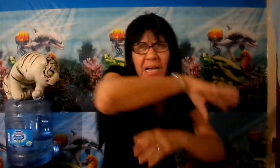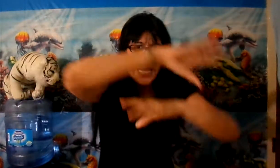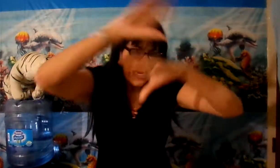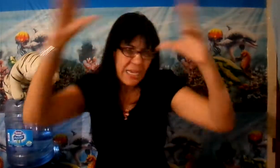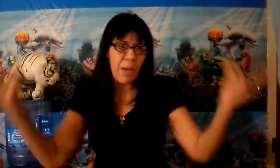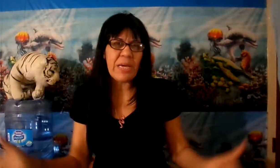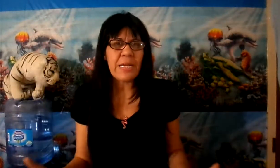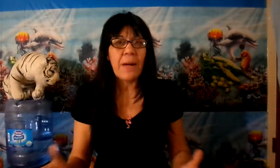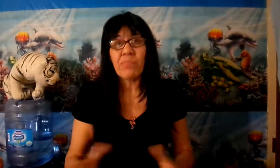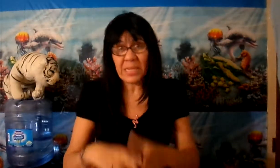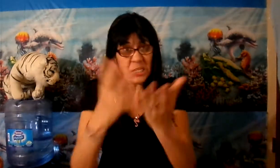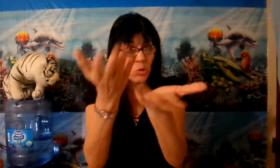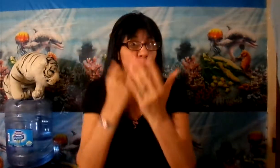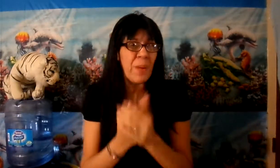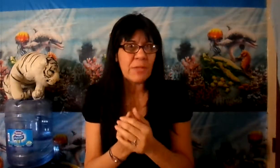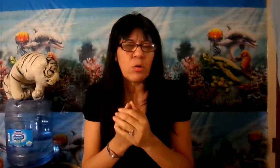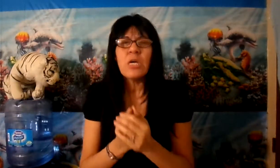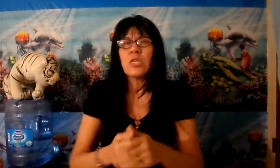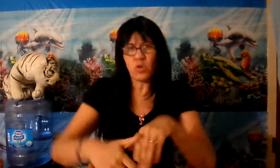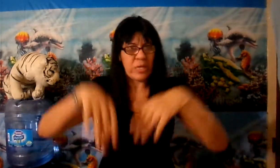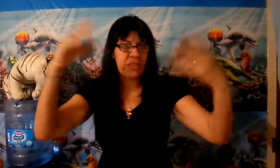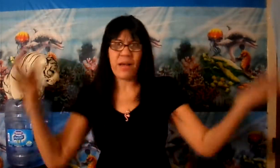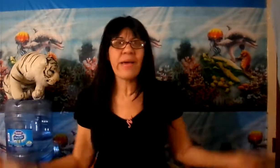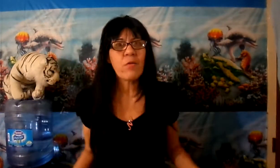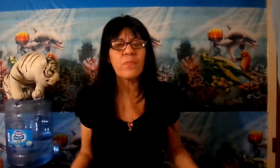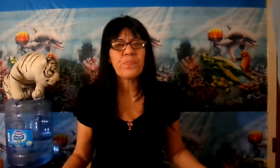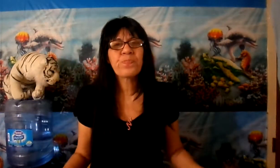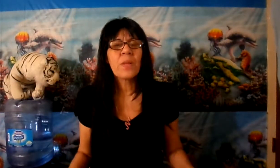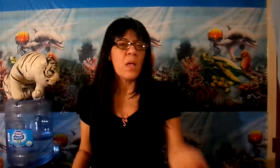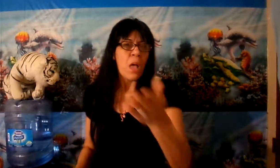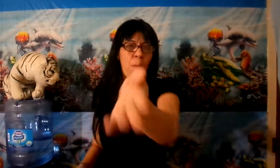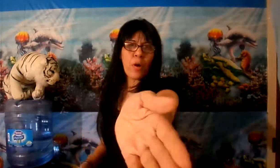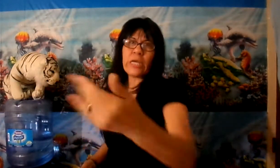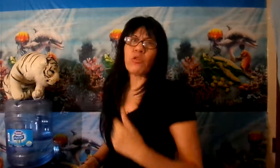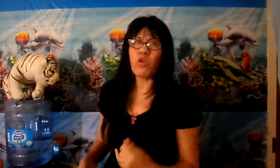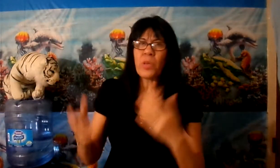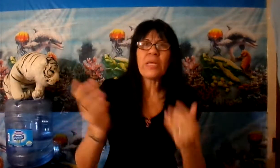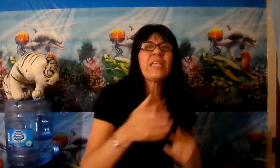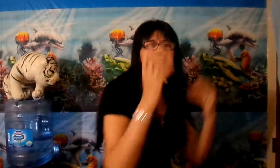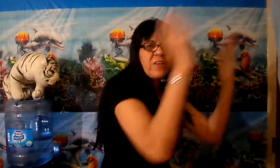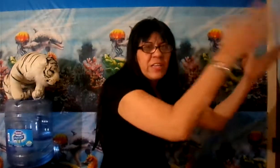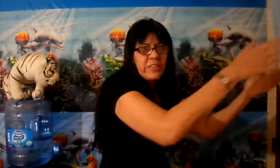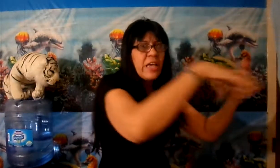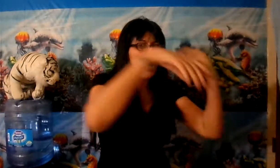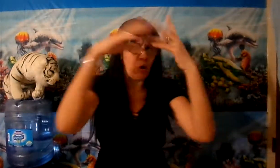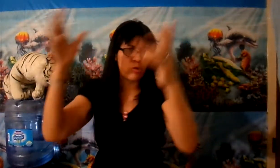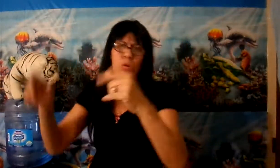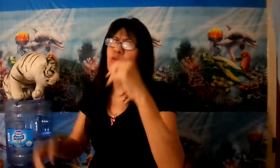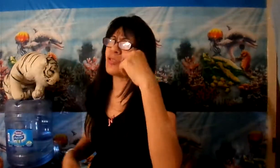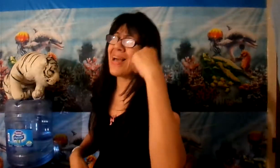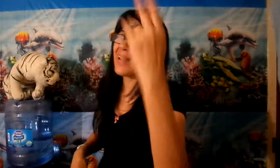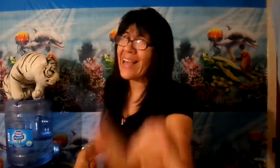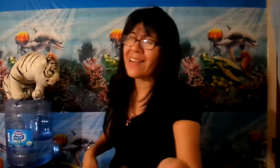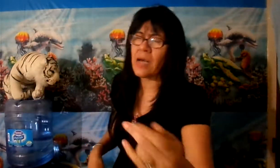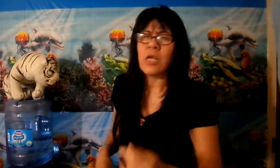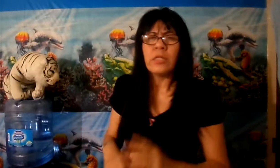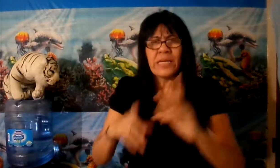en América, que son hispanos, son extranjeros, porque todos vienen de diferentes contras y muchos se alegran de esta